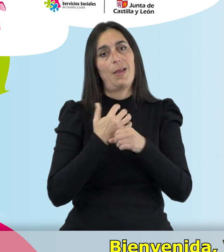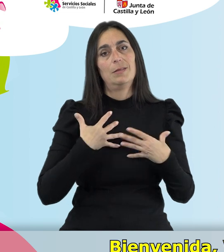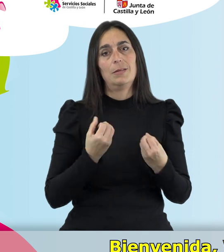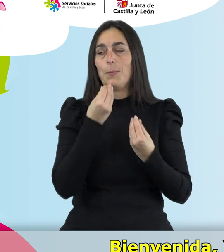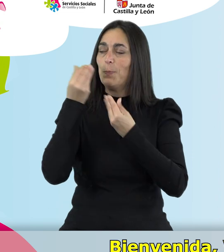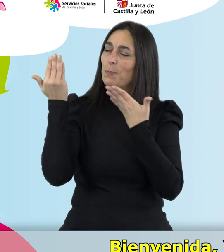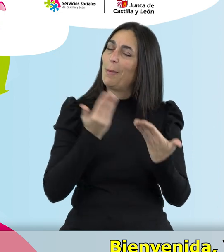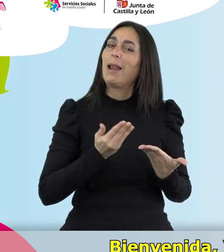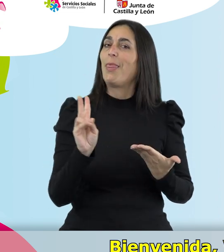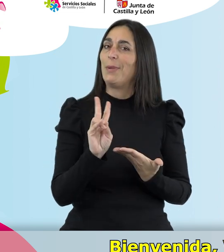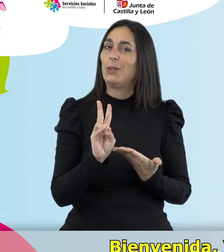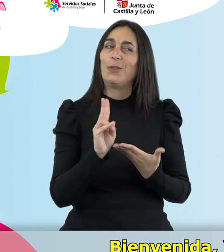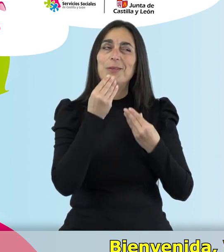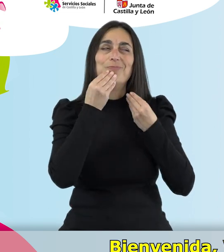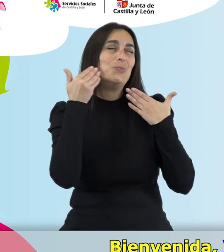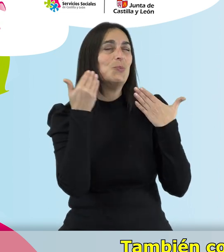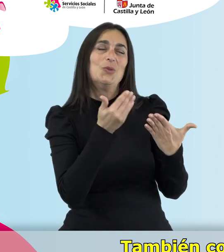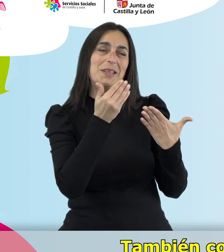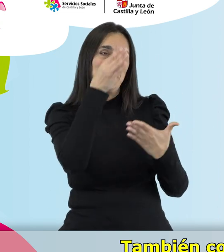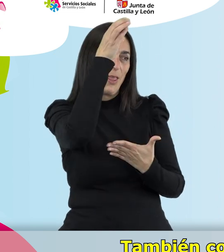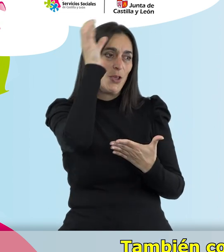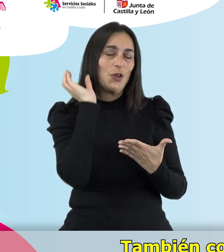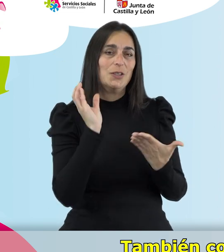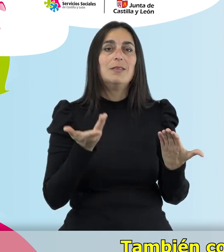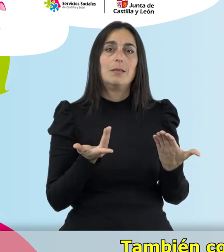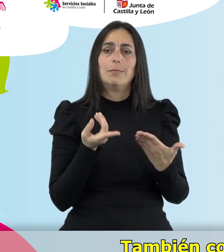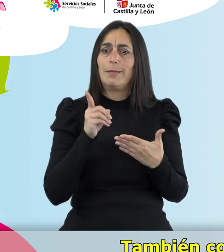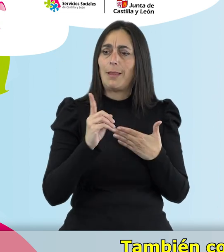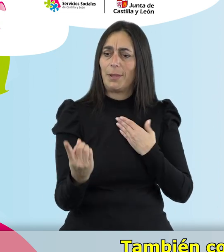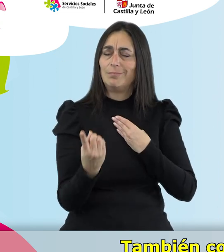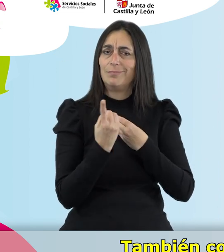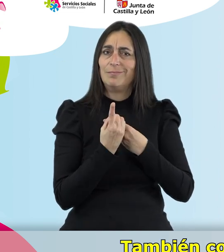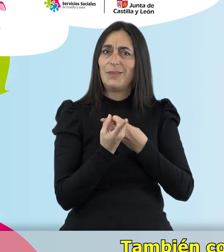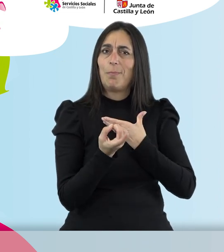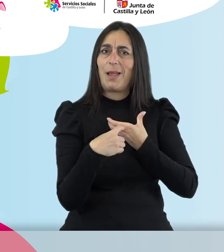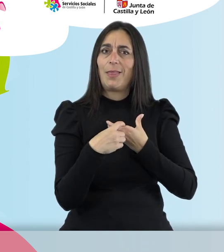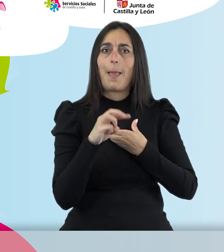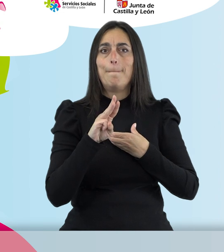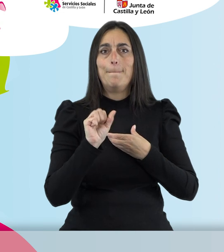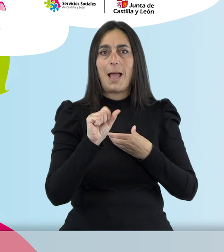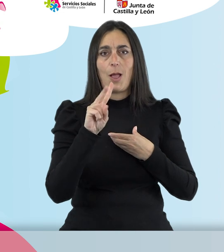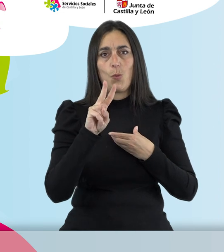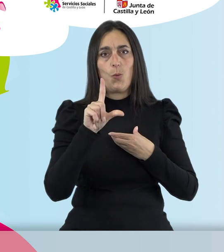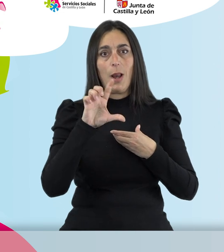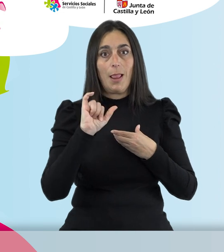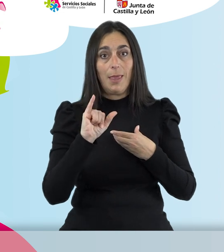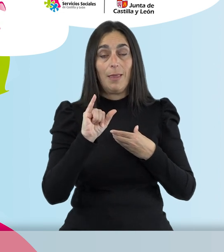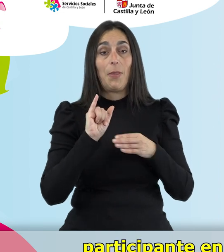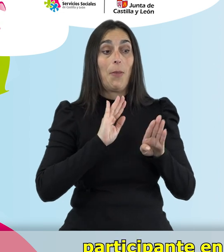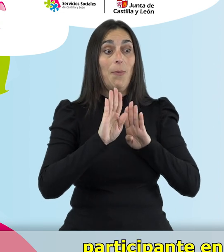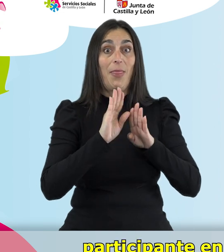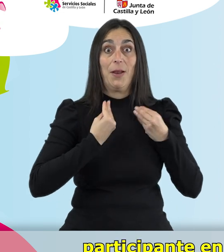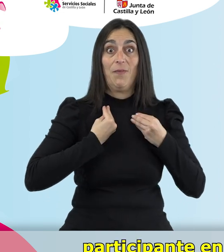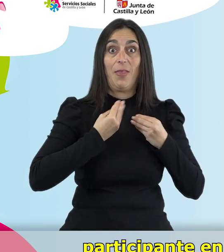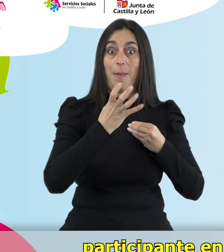¡Bienvenida, Virtudes! Muchas gracias, Concha. También contamos con la participación de Pauli, vecina de Medina del Campo,